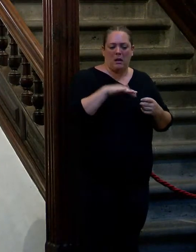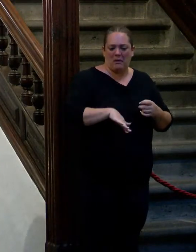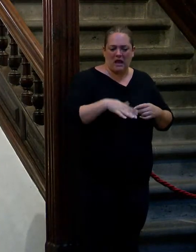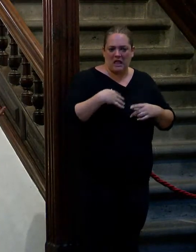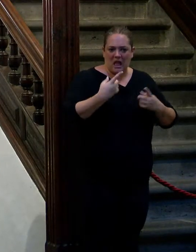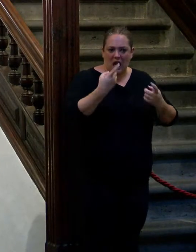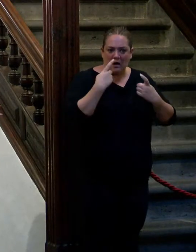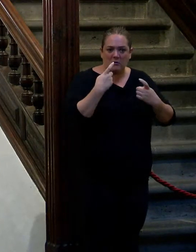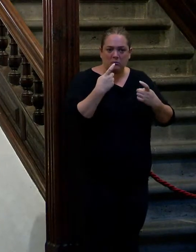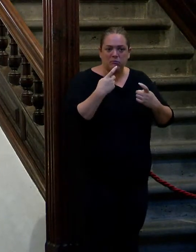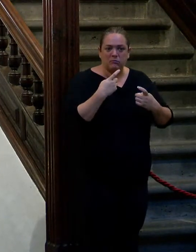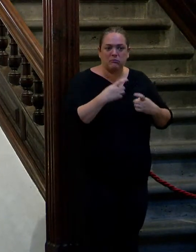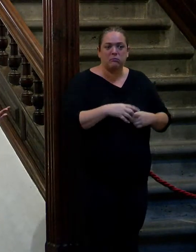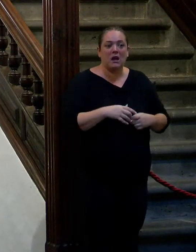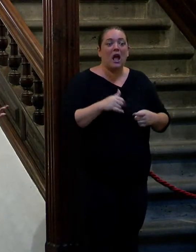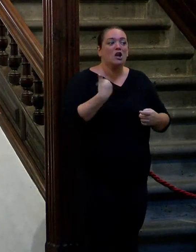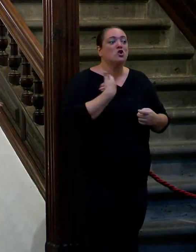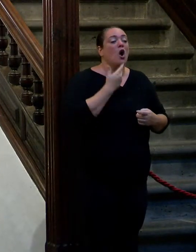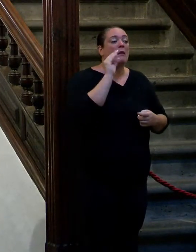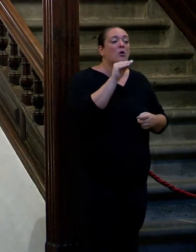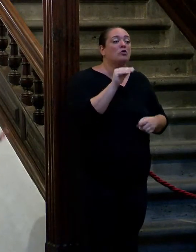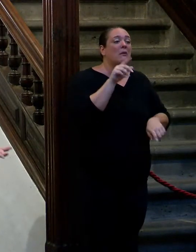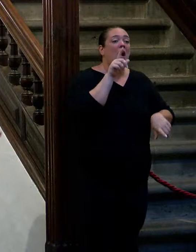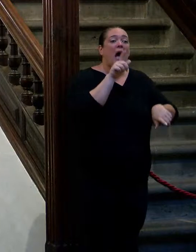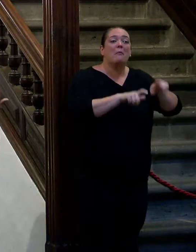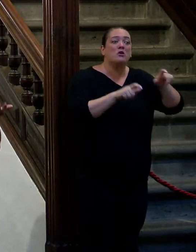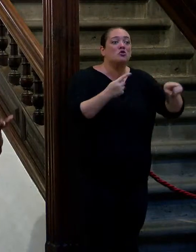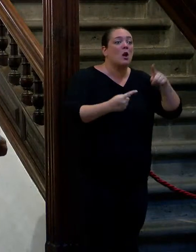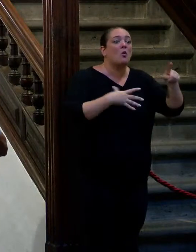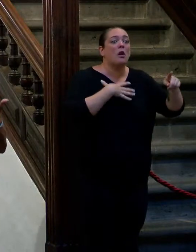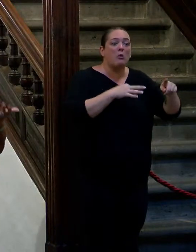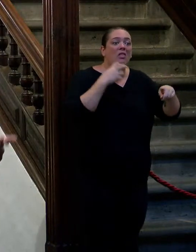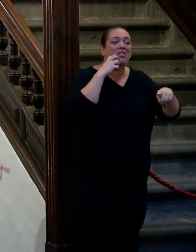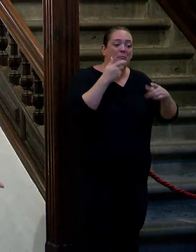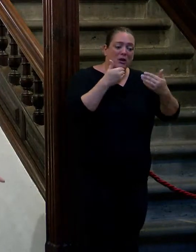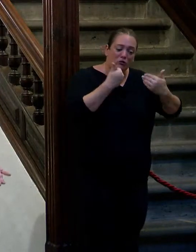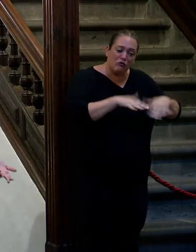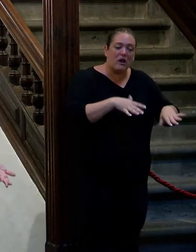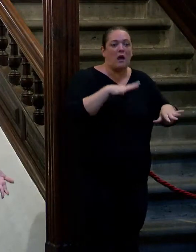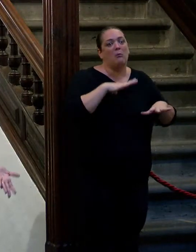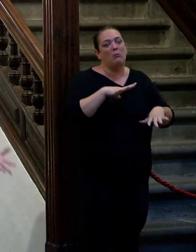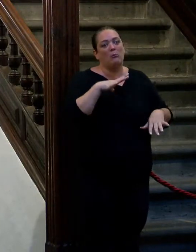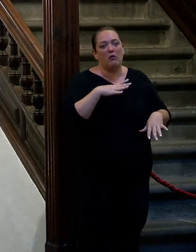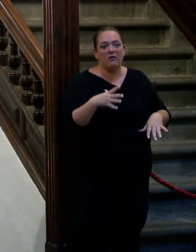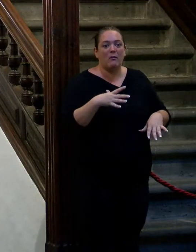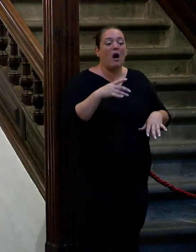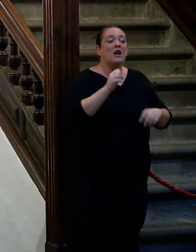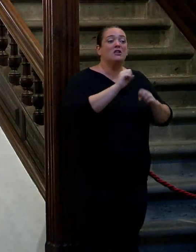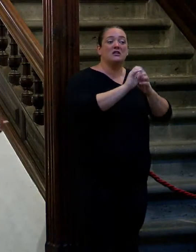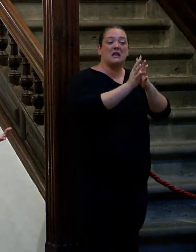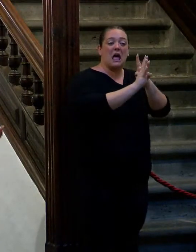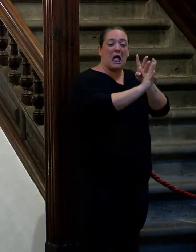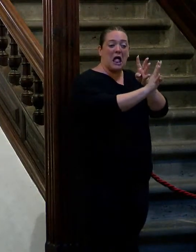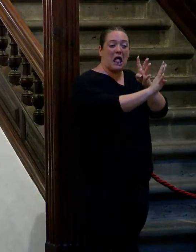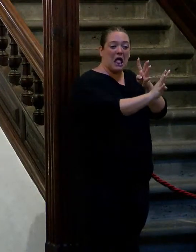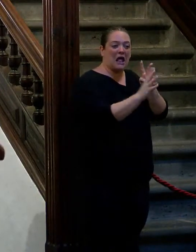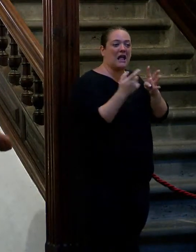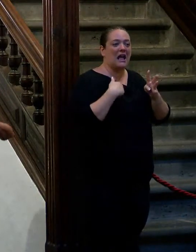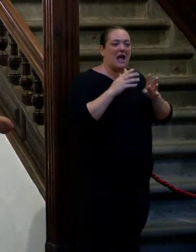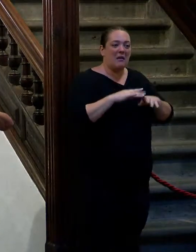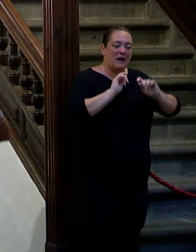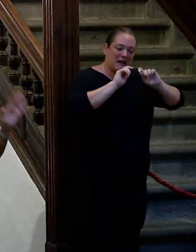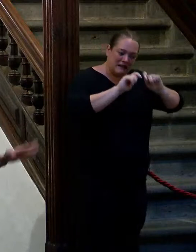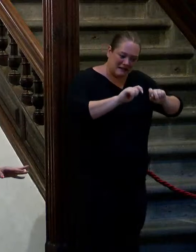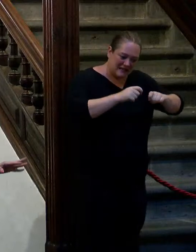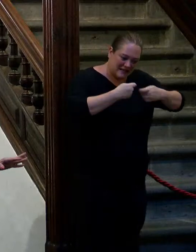y es ¿alguien me puede quitar estos zapatos? por Dios bendito y bueno había filas de botones para quitarme los zapatos porque el pie ya no había forma de meterlos